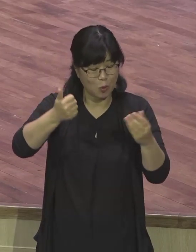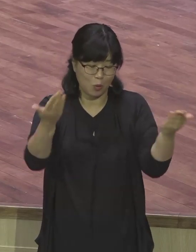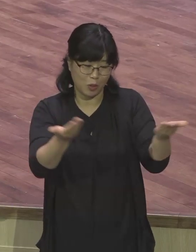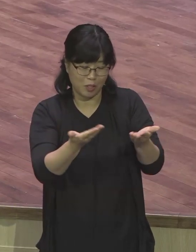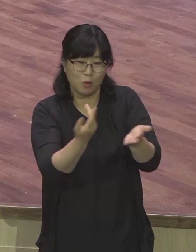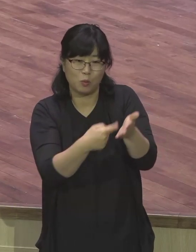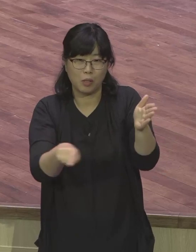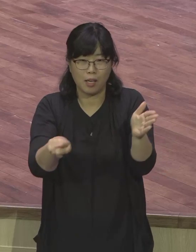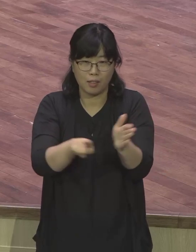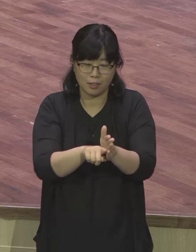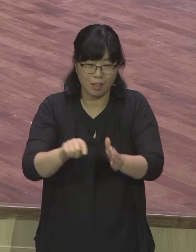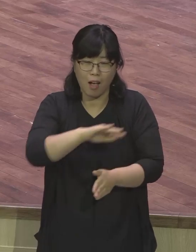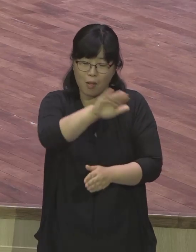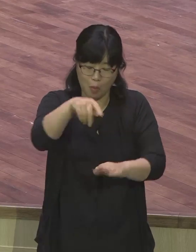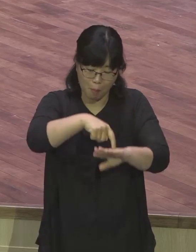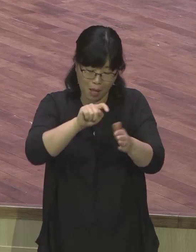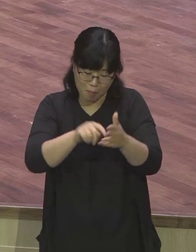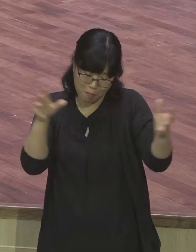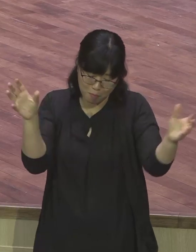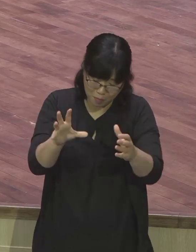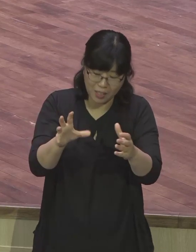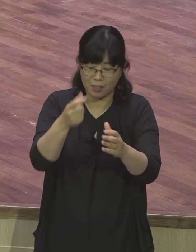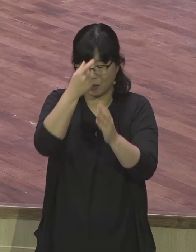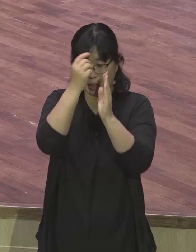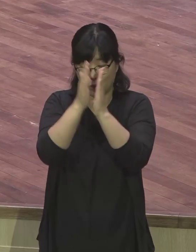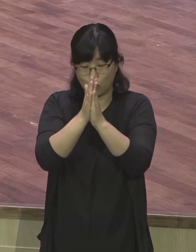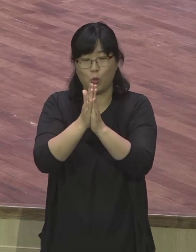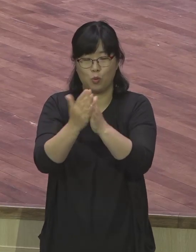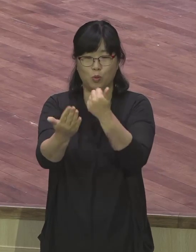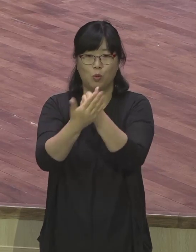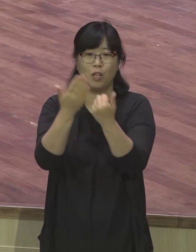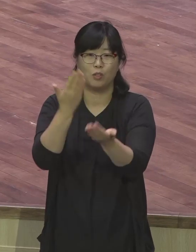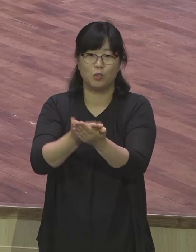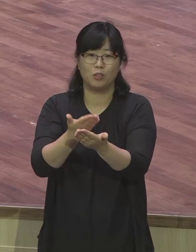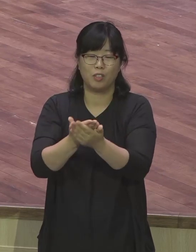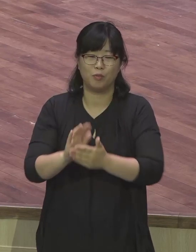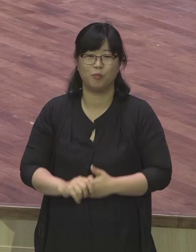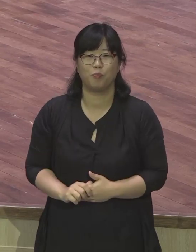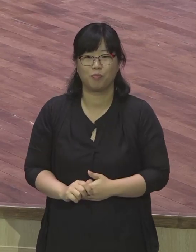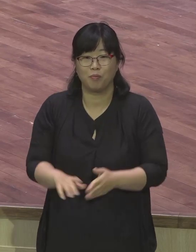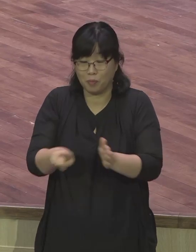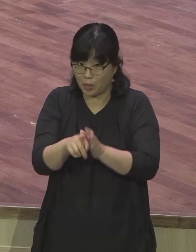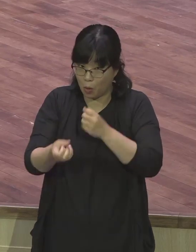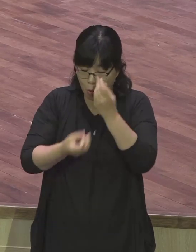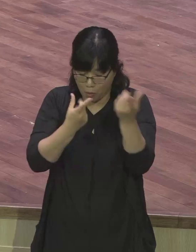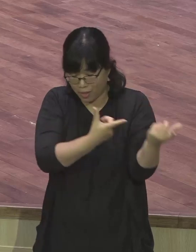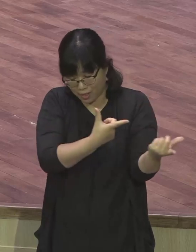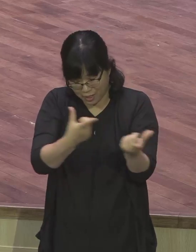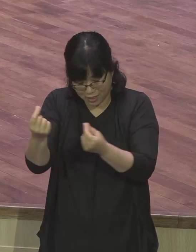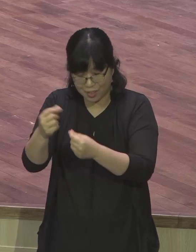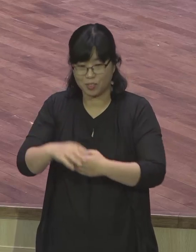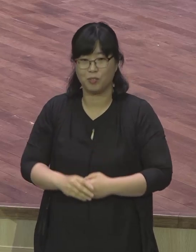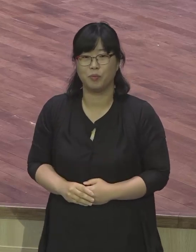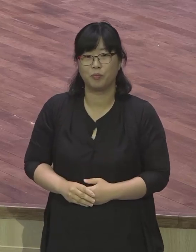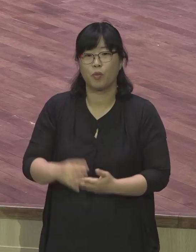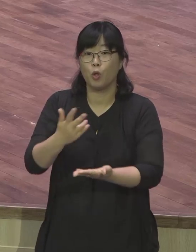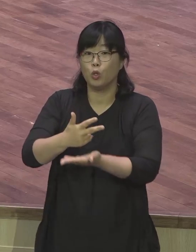함께 기도해 주시기를 바랍니다 우리 다 함께 신앙 고백을 하도록 하겠습니다 저는 그리스도시오 살아계신